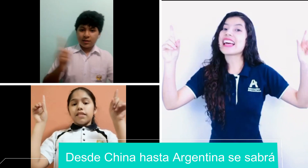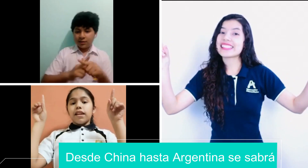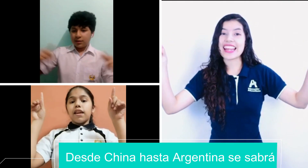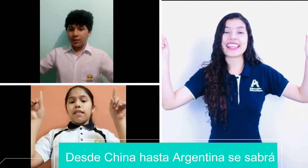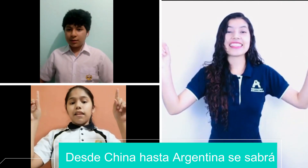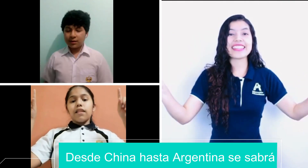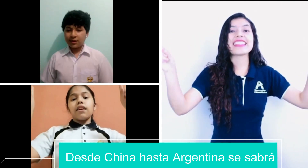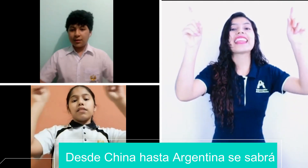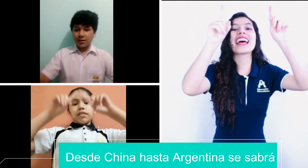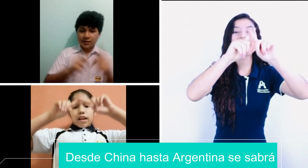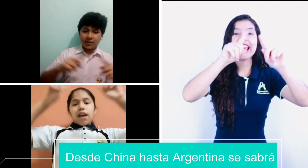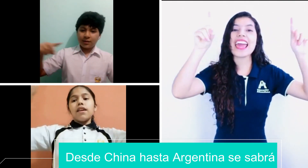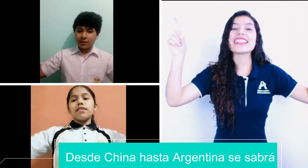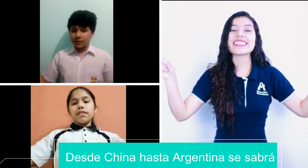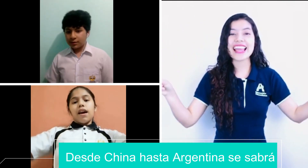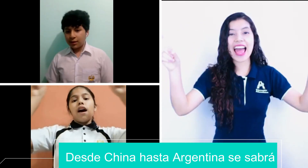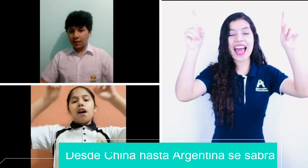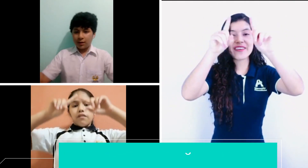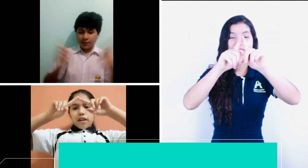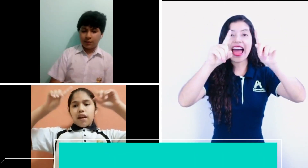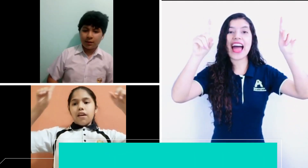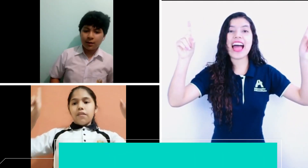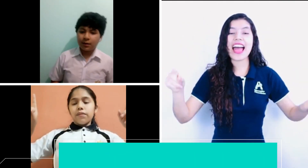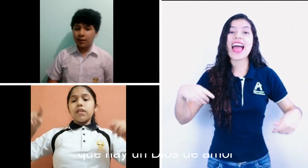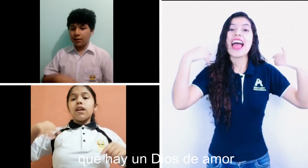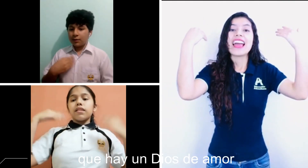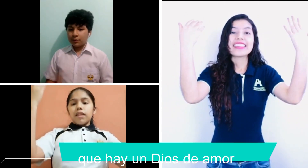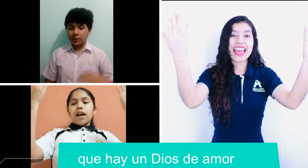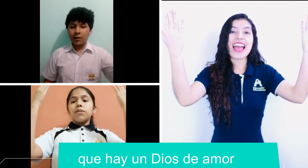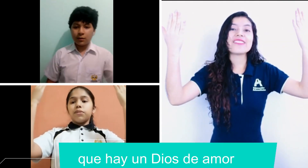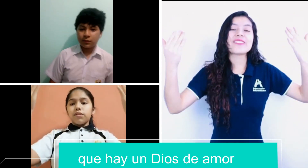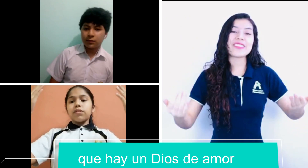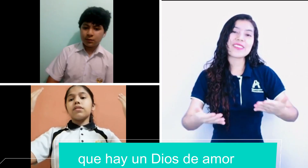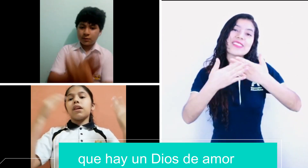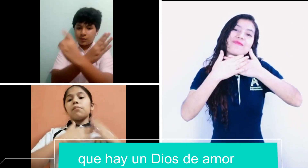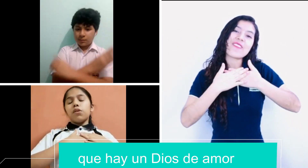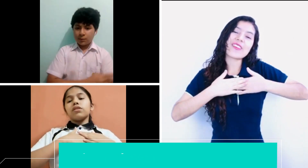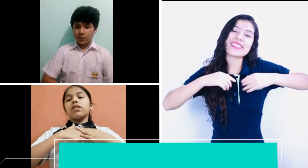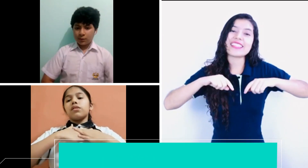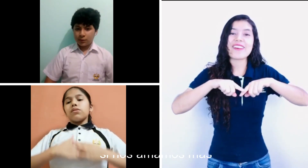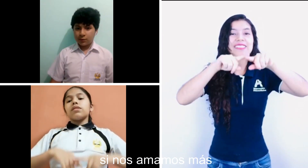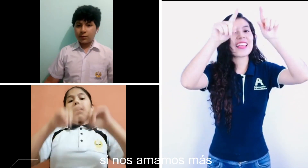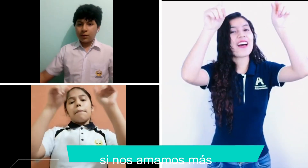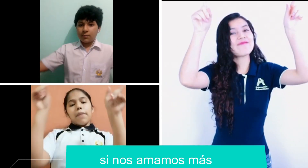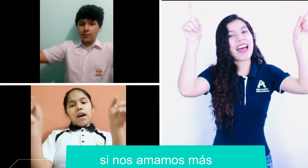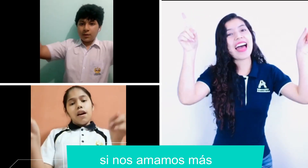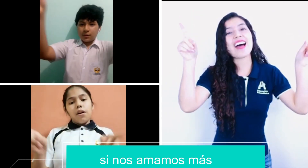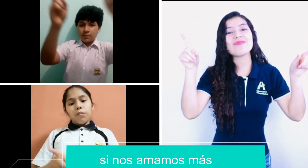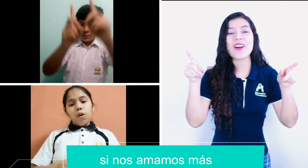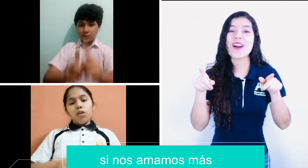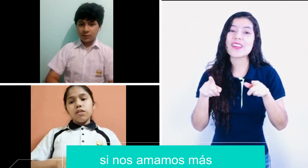China hasta Argentina se sabrá Que hay un Dios de amor si nos